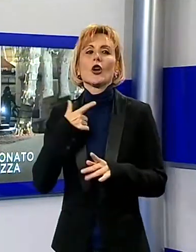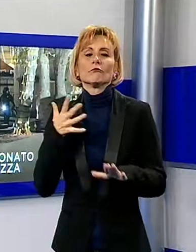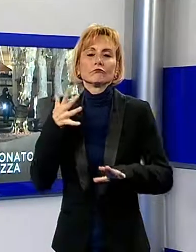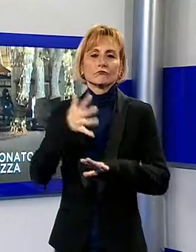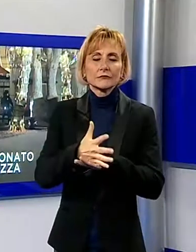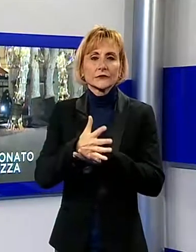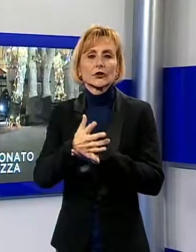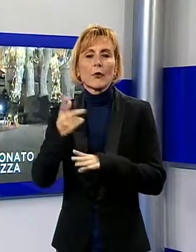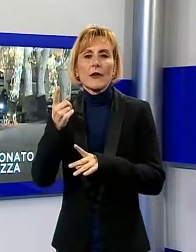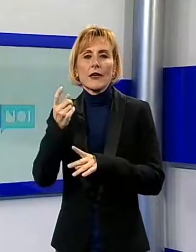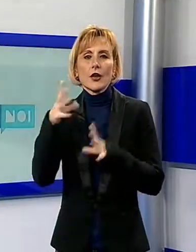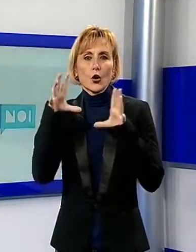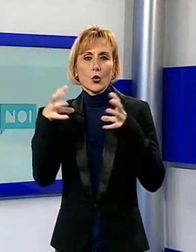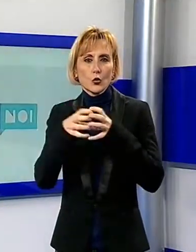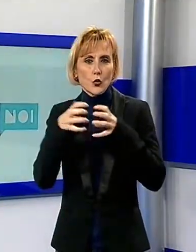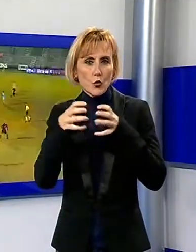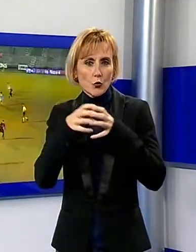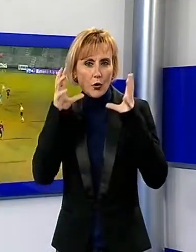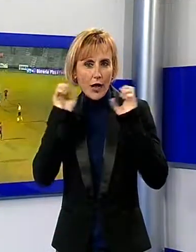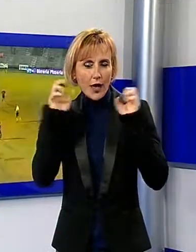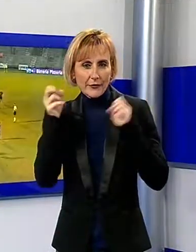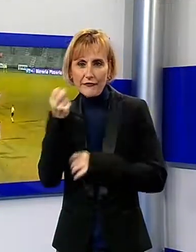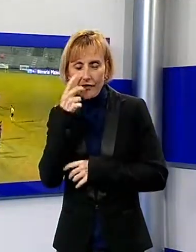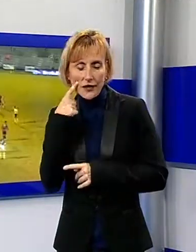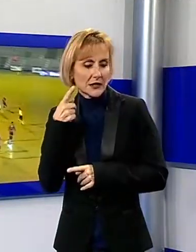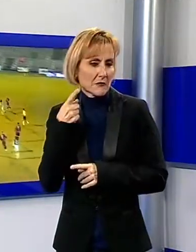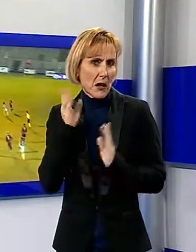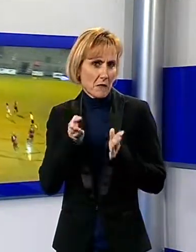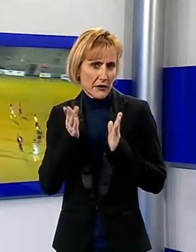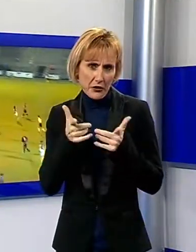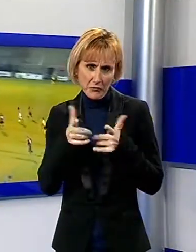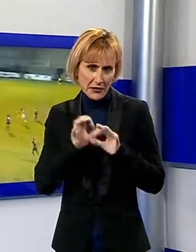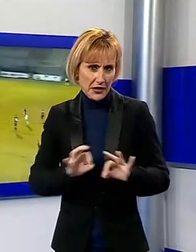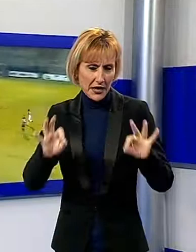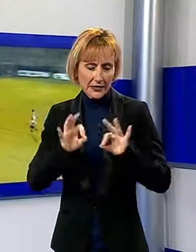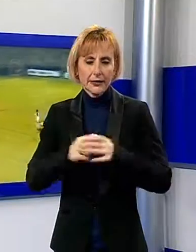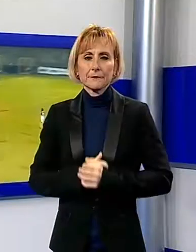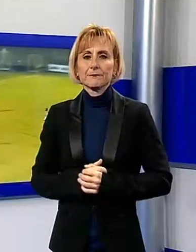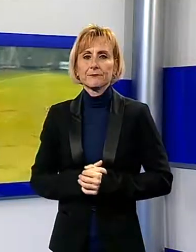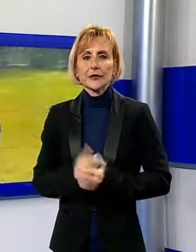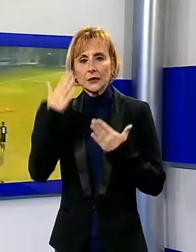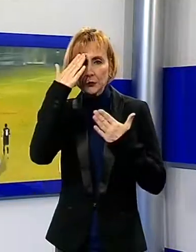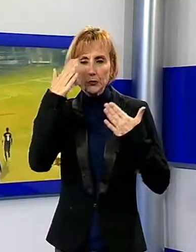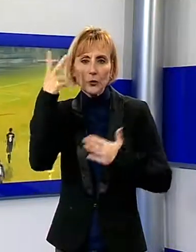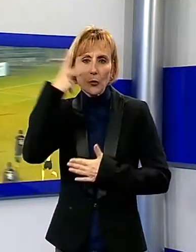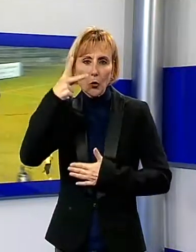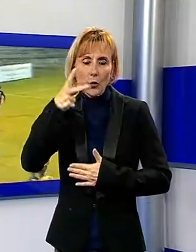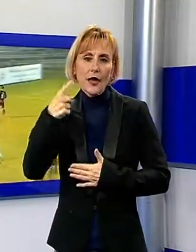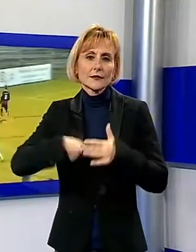niente di pericoloso. Lo sport lucchese è travolta dal Siena, i bianconeri si impongono 4 a 1 al Porto